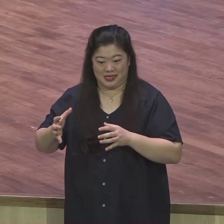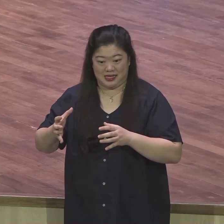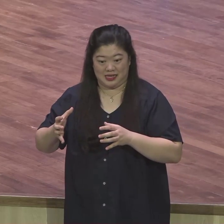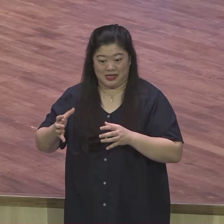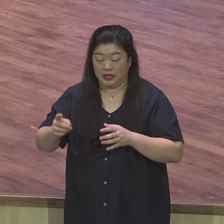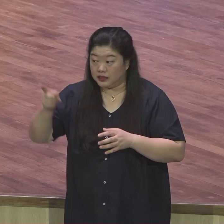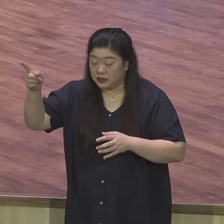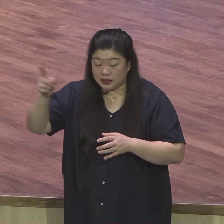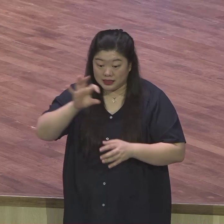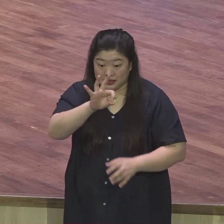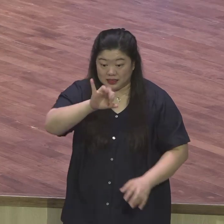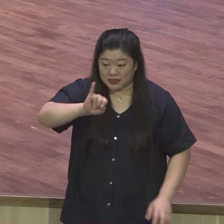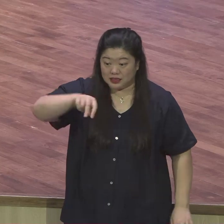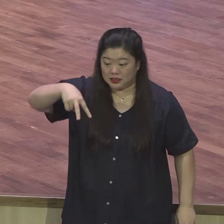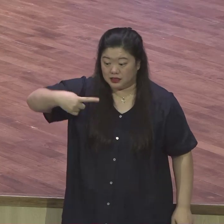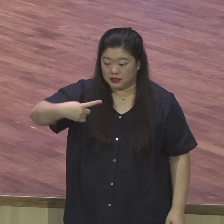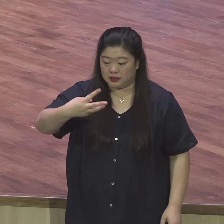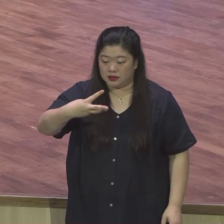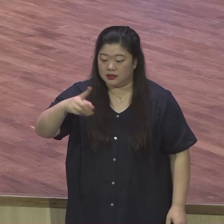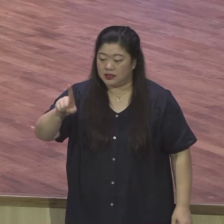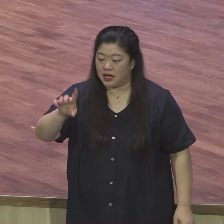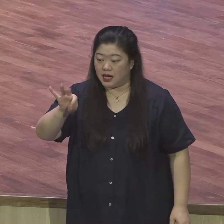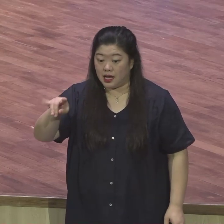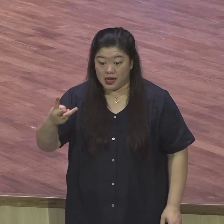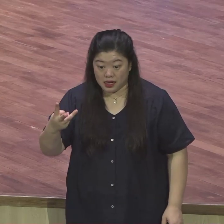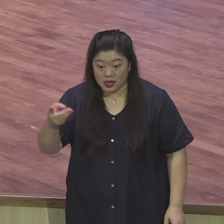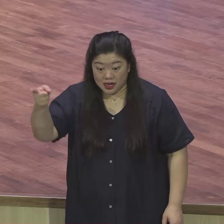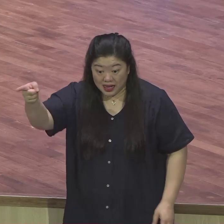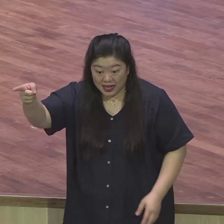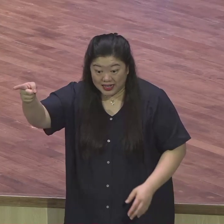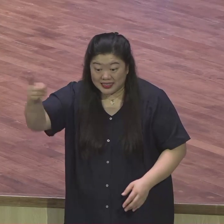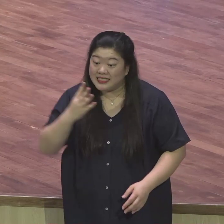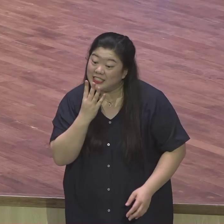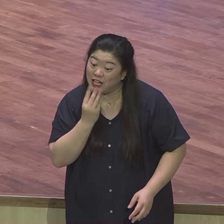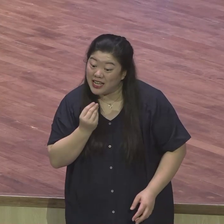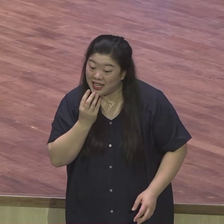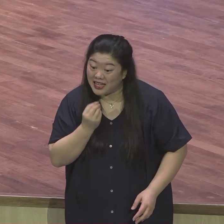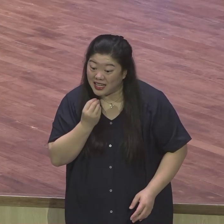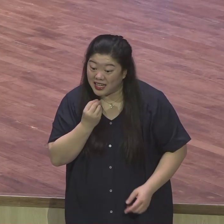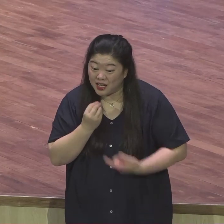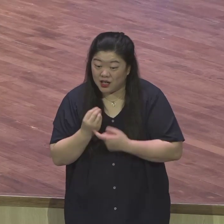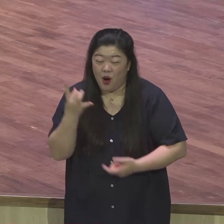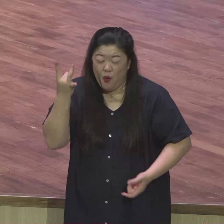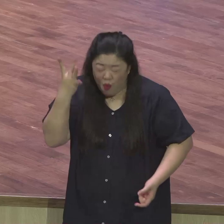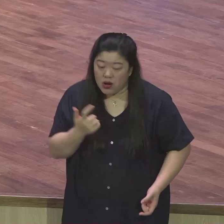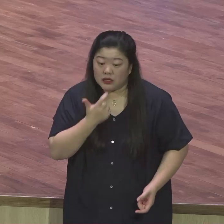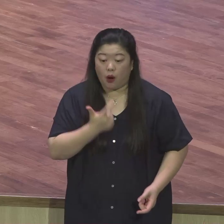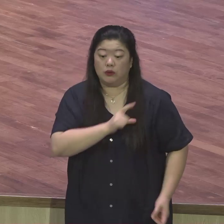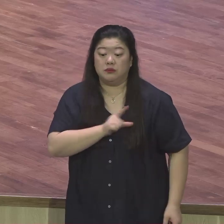이스라엘 이스라엘 야곱의 이름 이라니까요. 지금까지 역사 그대로 있잖아요.